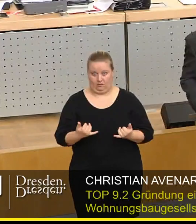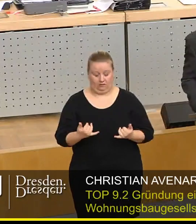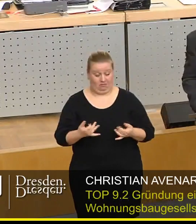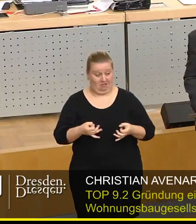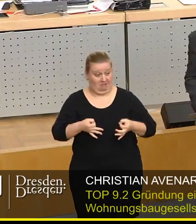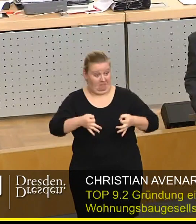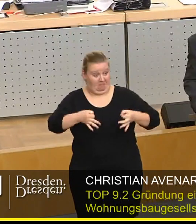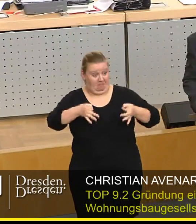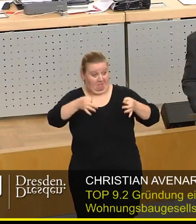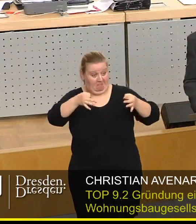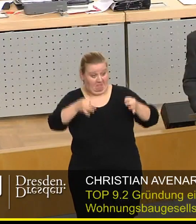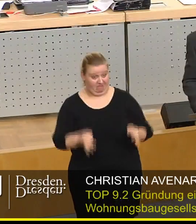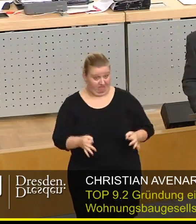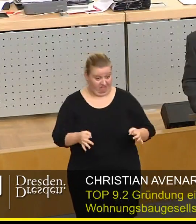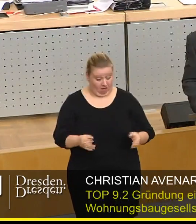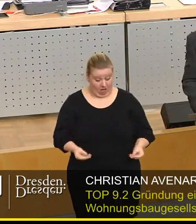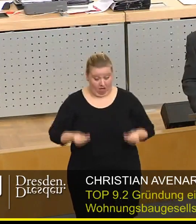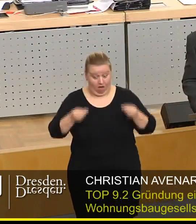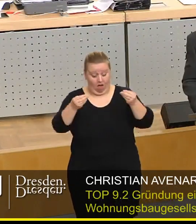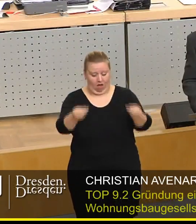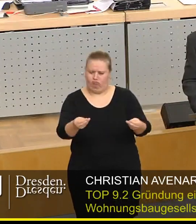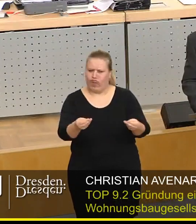wie Kai aus der Kiste gekommen wären.